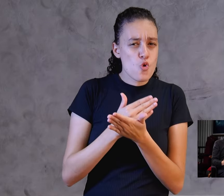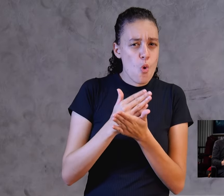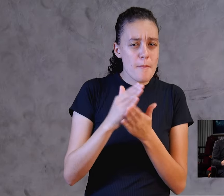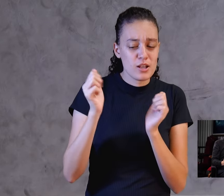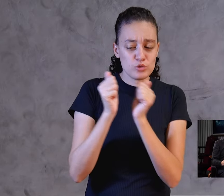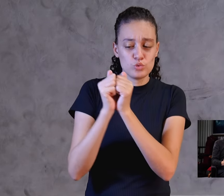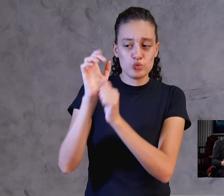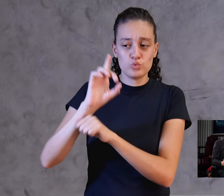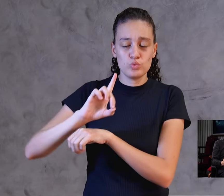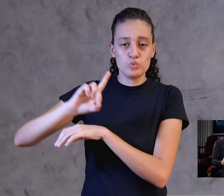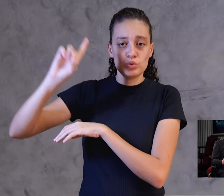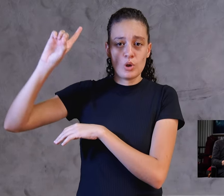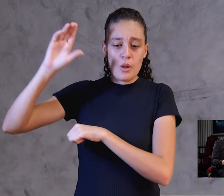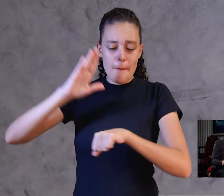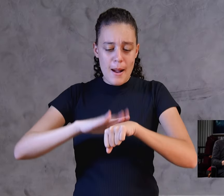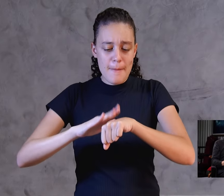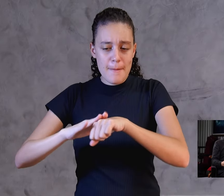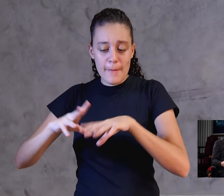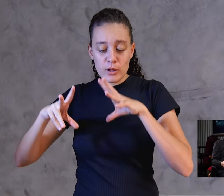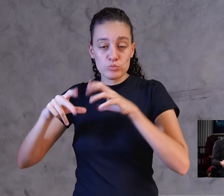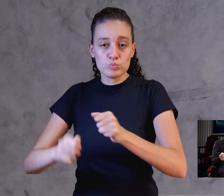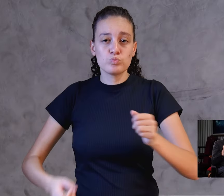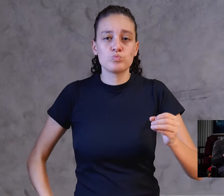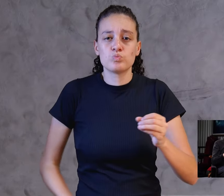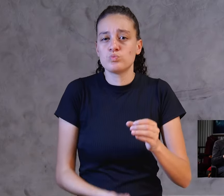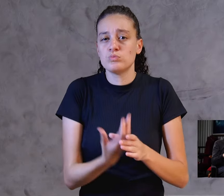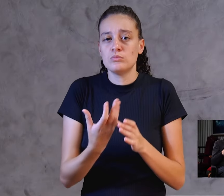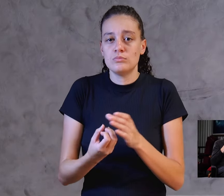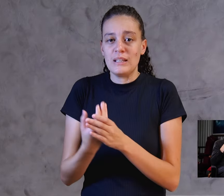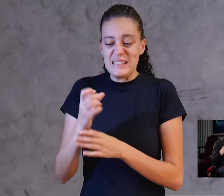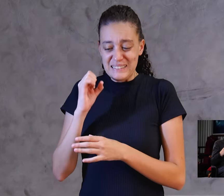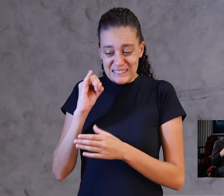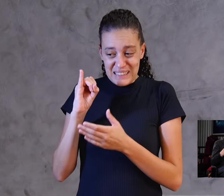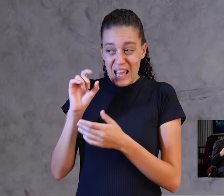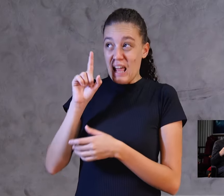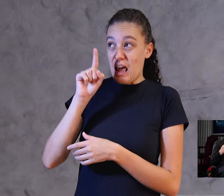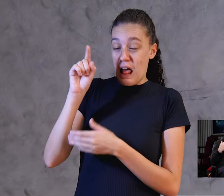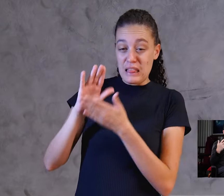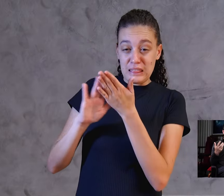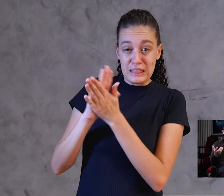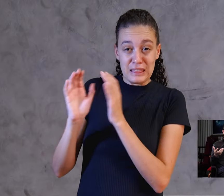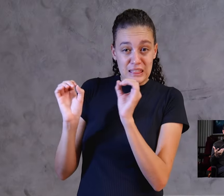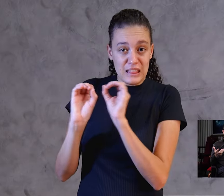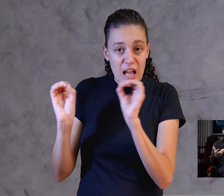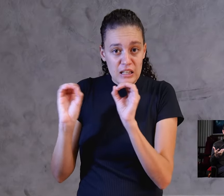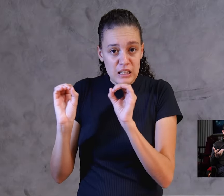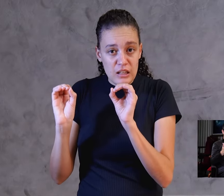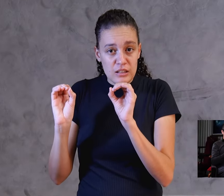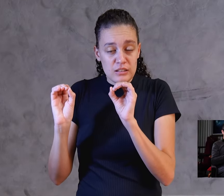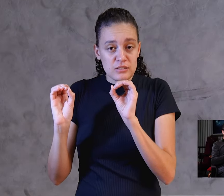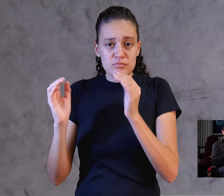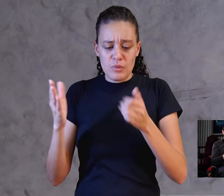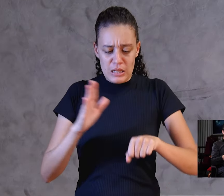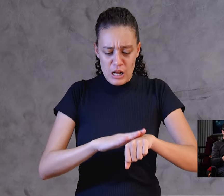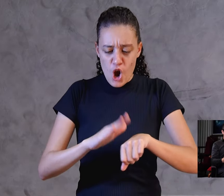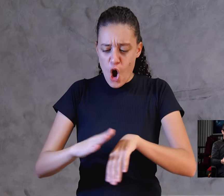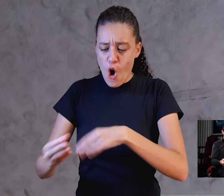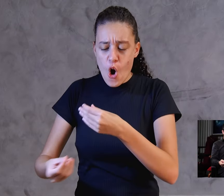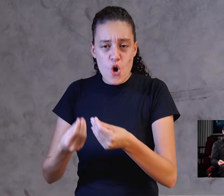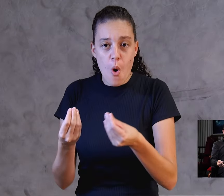coisas foram feitas por ele e sem ele, o verbo, nada que foi feito se fez. Nele